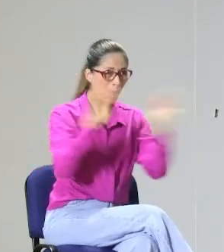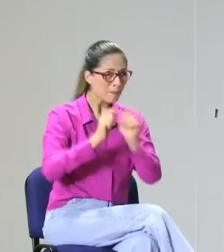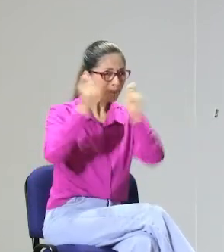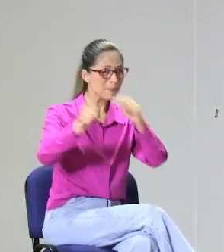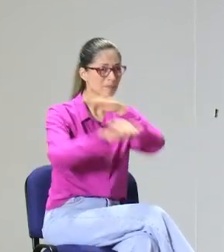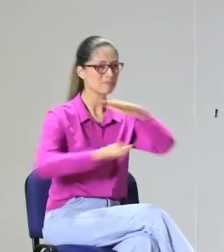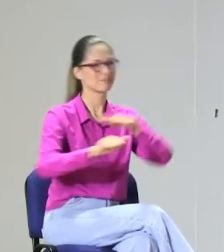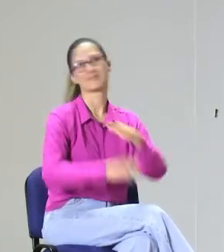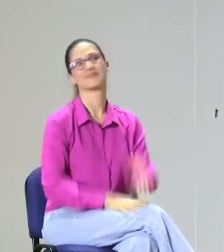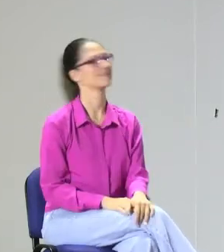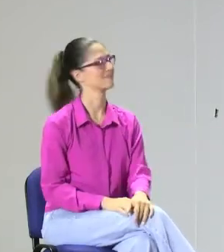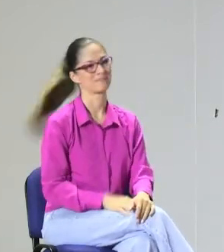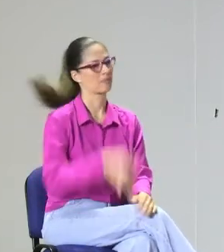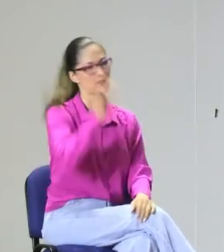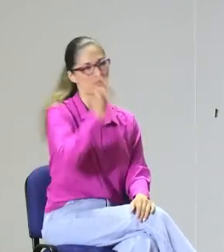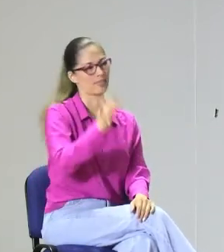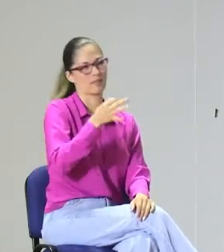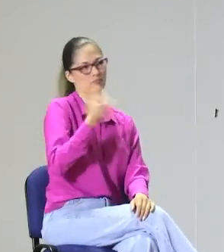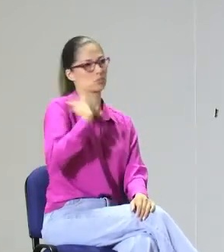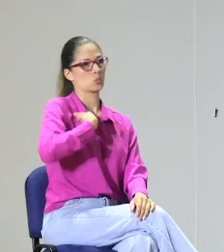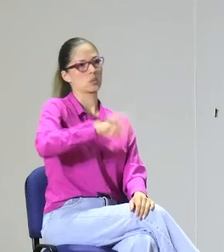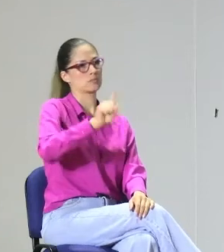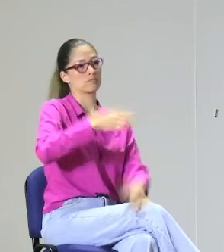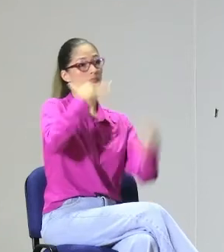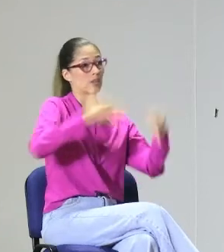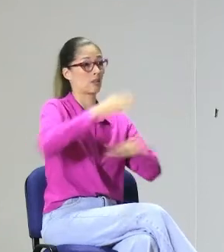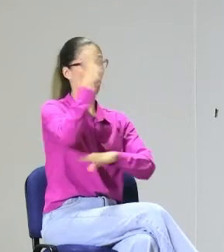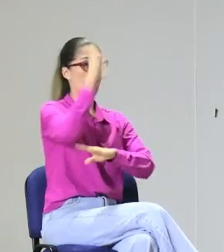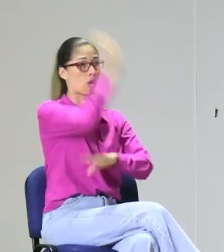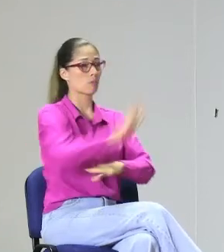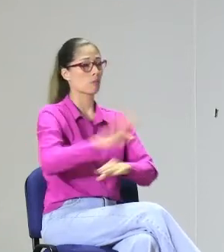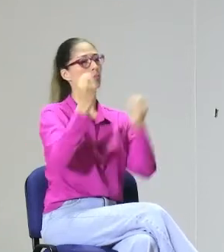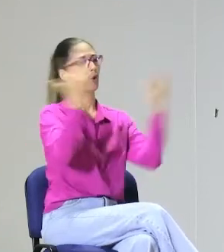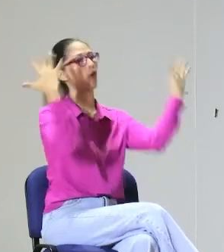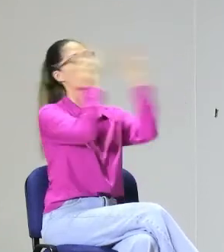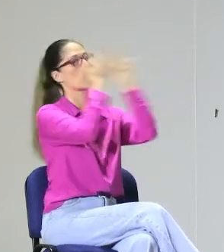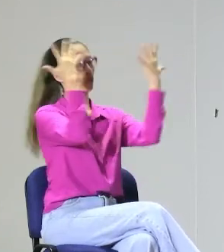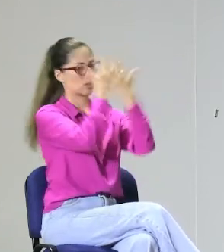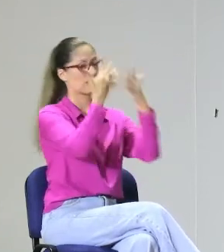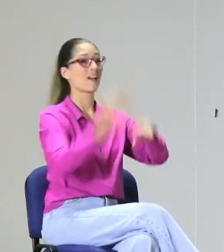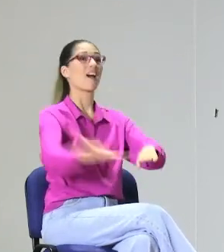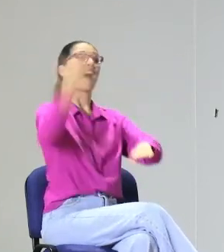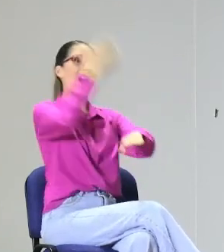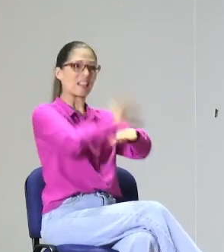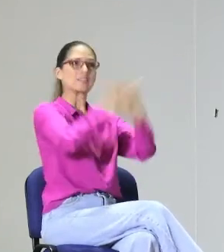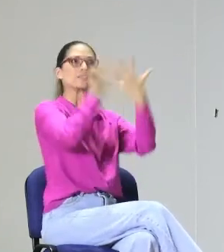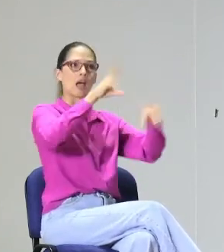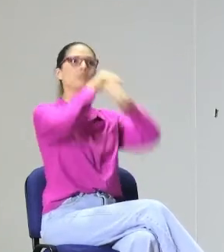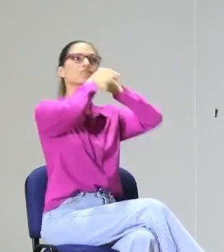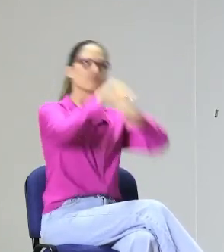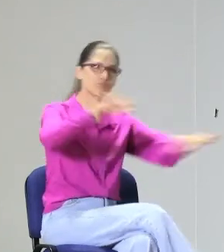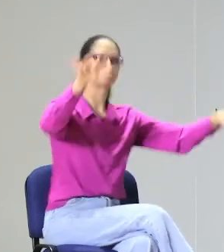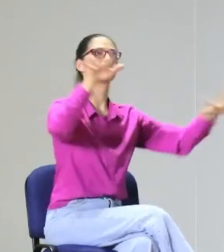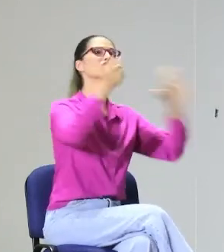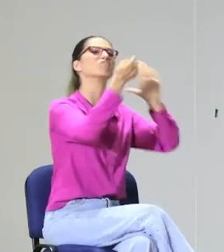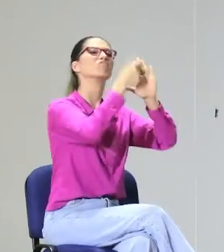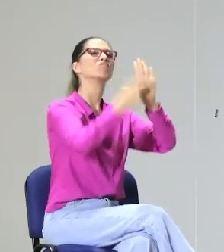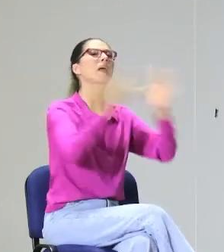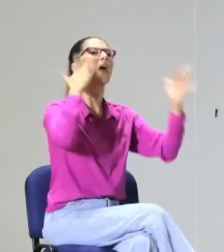las áreas. Bueno, en realidad creen que los modelos lingüísticos son los encargados de dictar las áreas y esto es un tema de